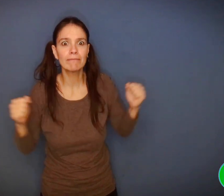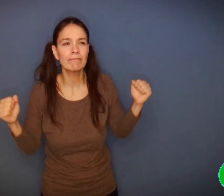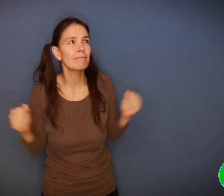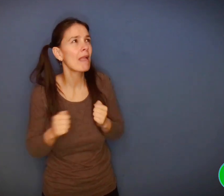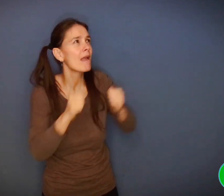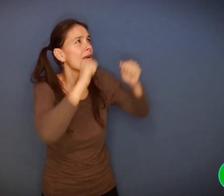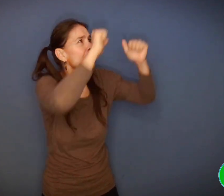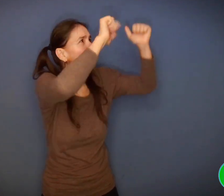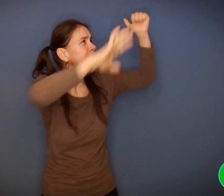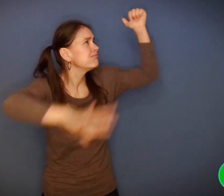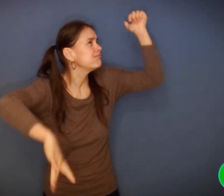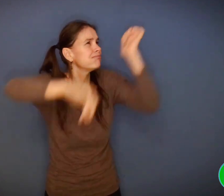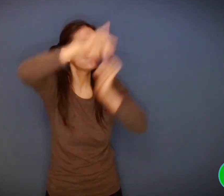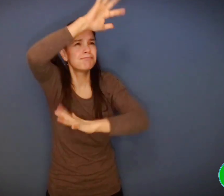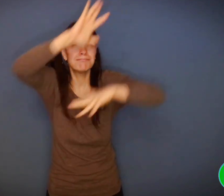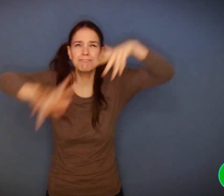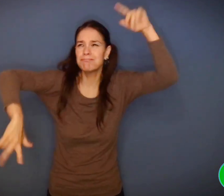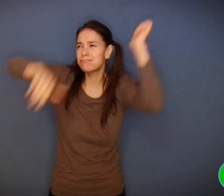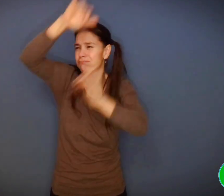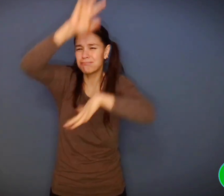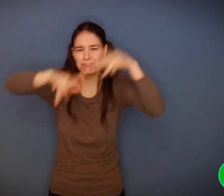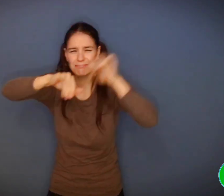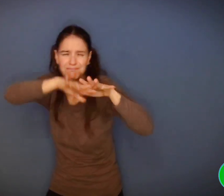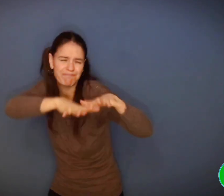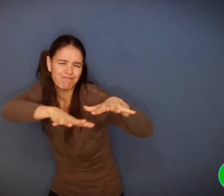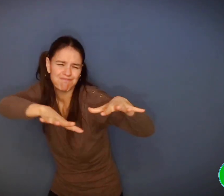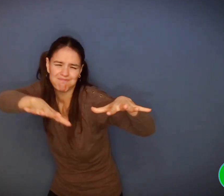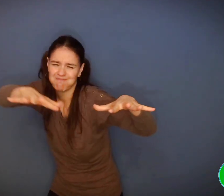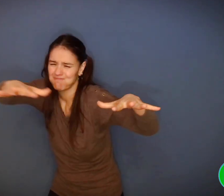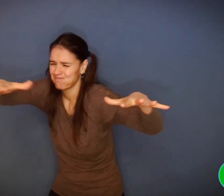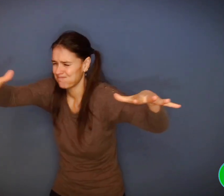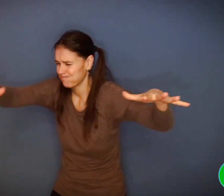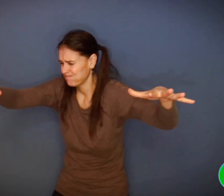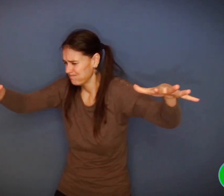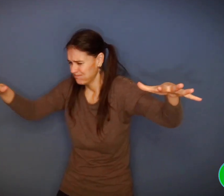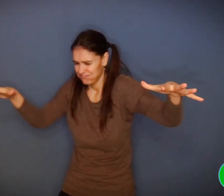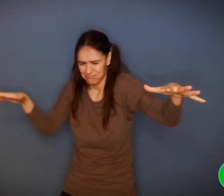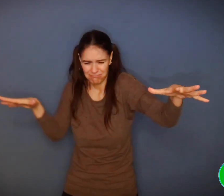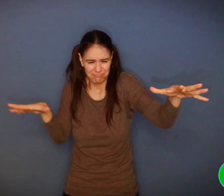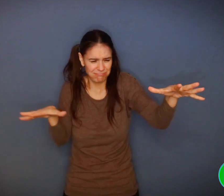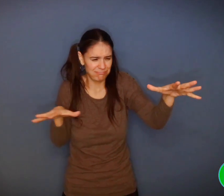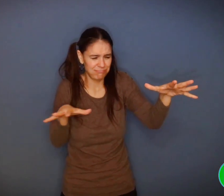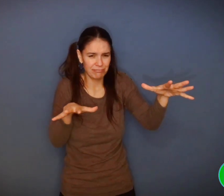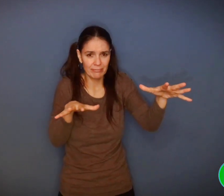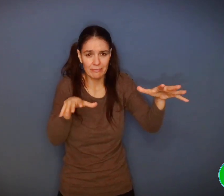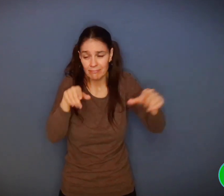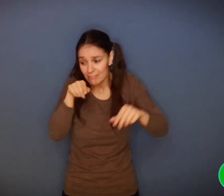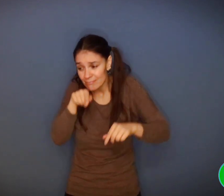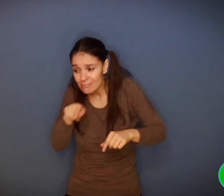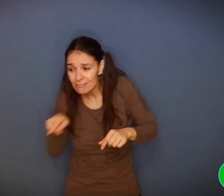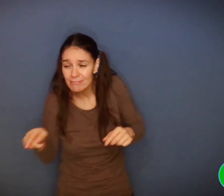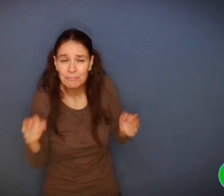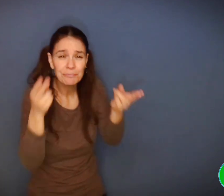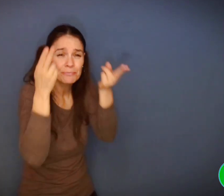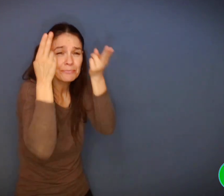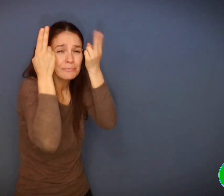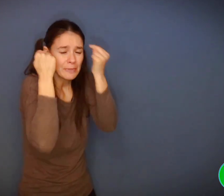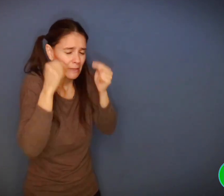L'hiver est arrivé. Dans son terrier, Félicien a faim.